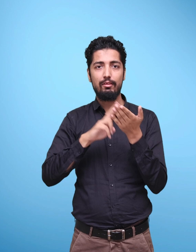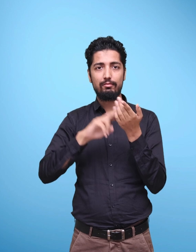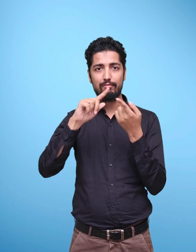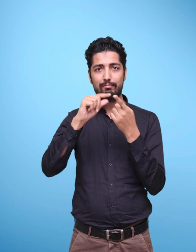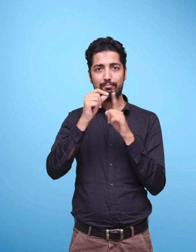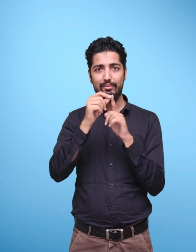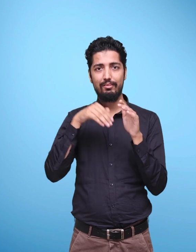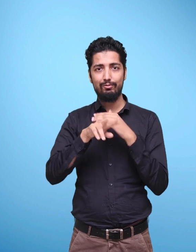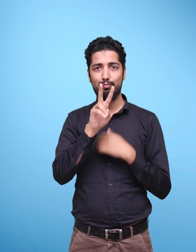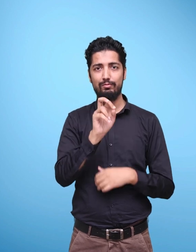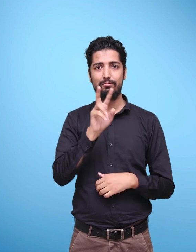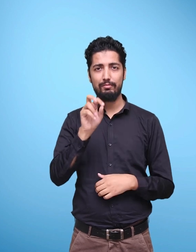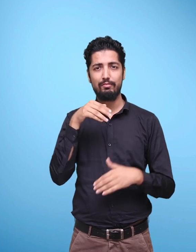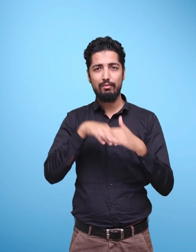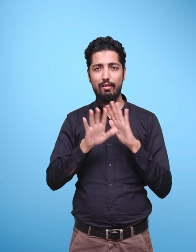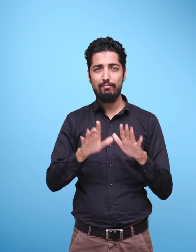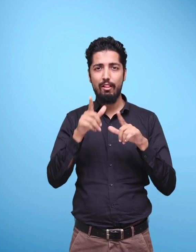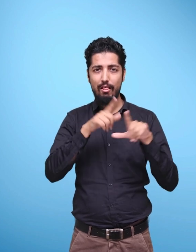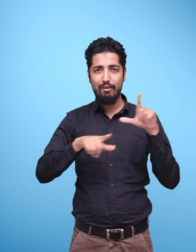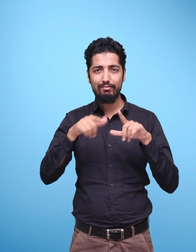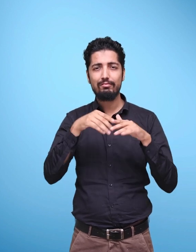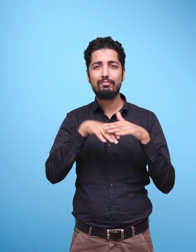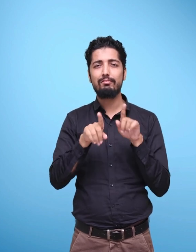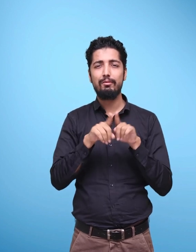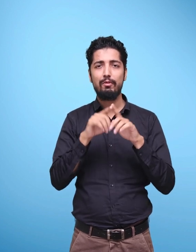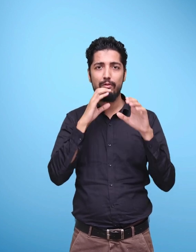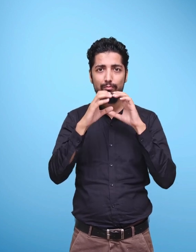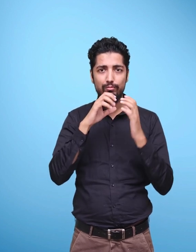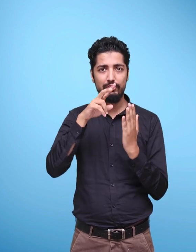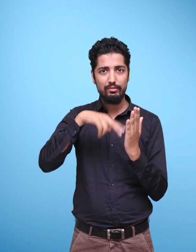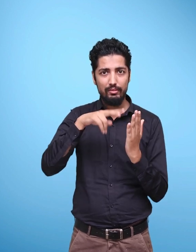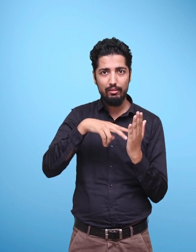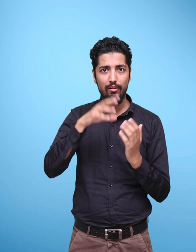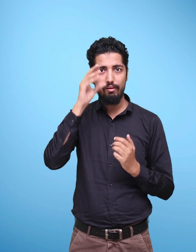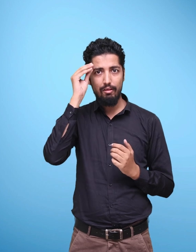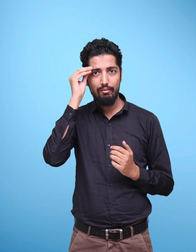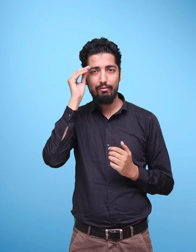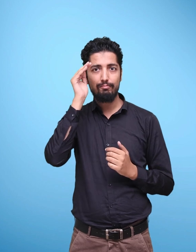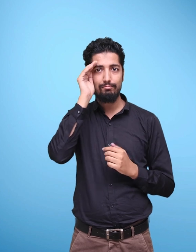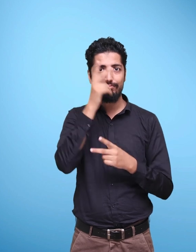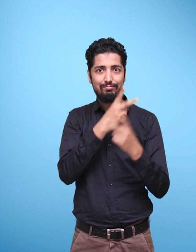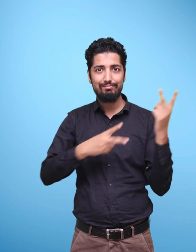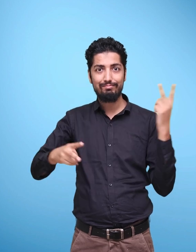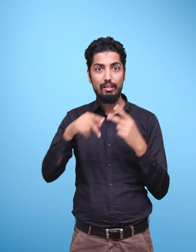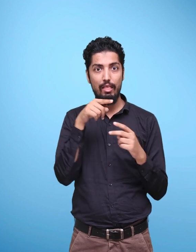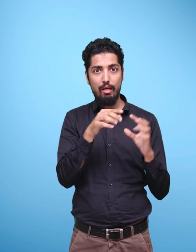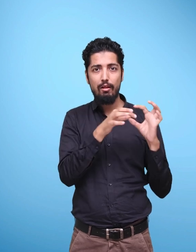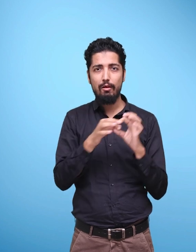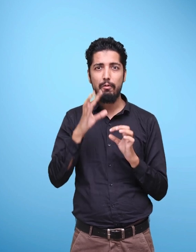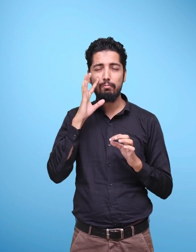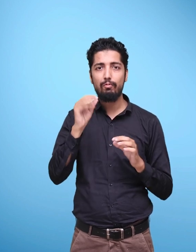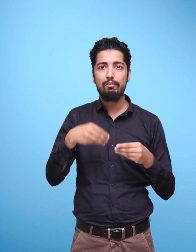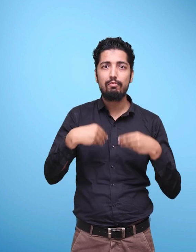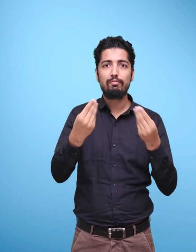As per the National Education Policy NEP 2020, language plays an